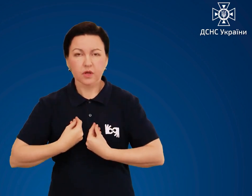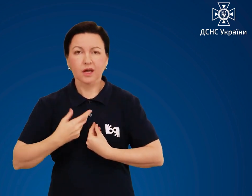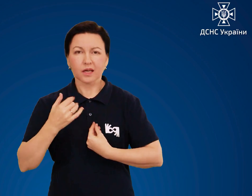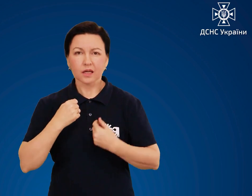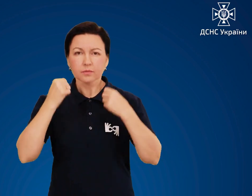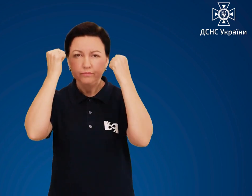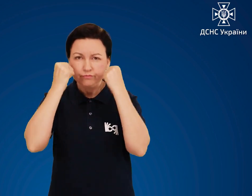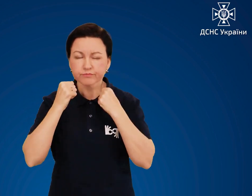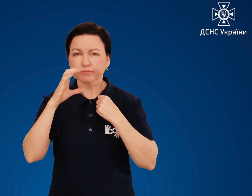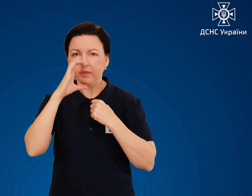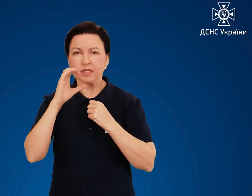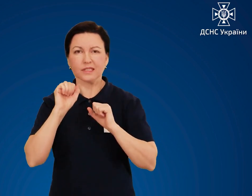захисту.